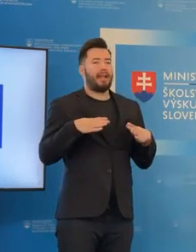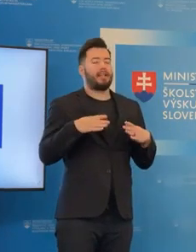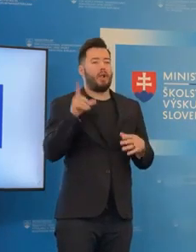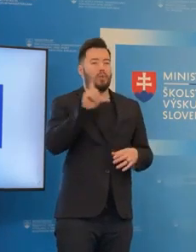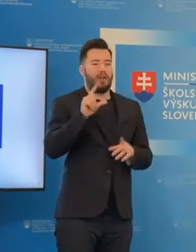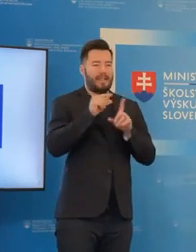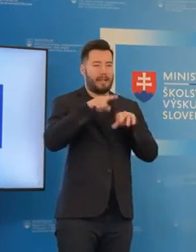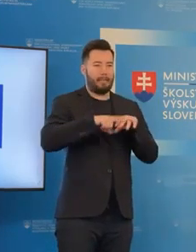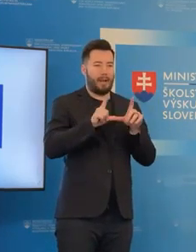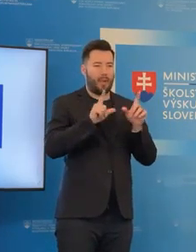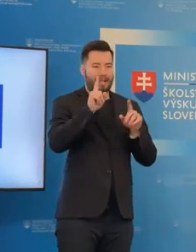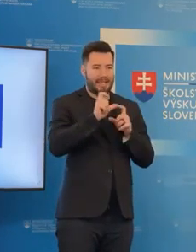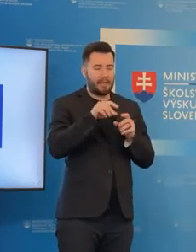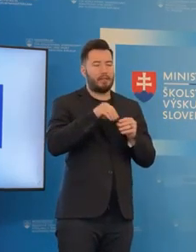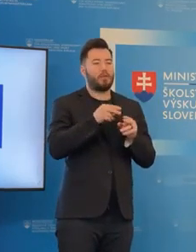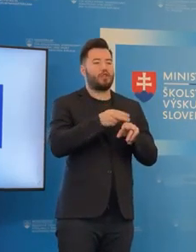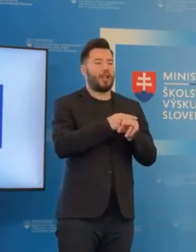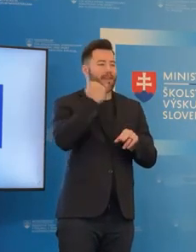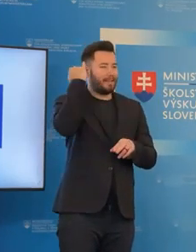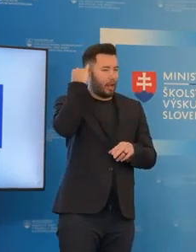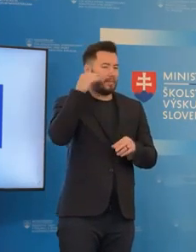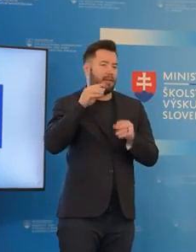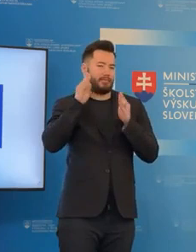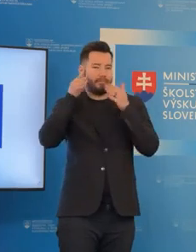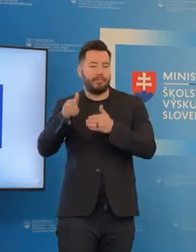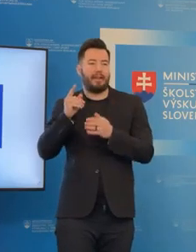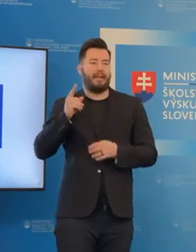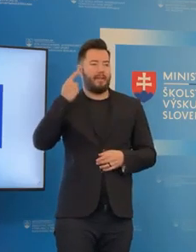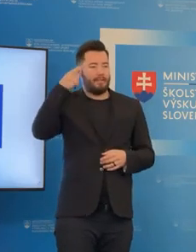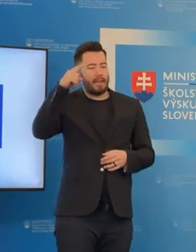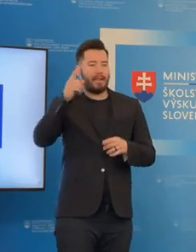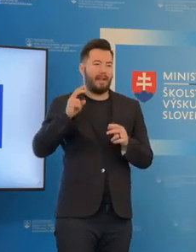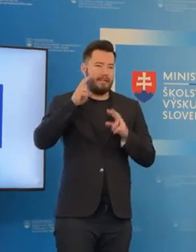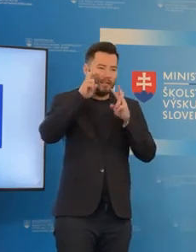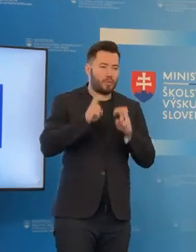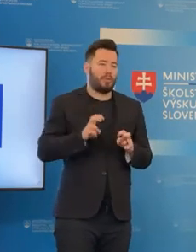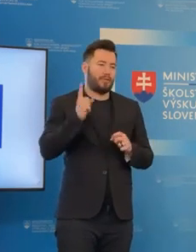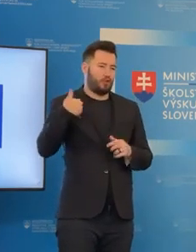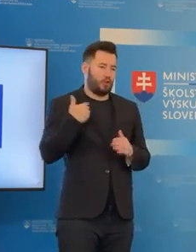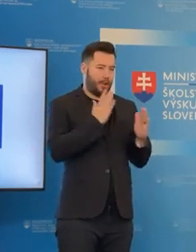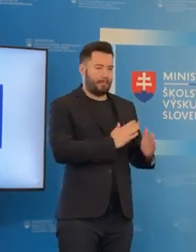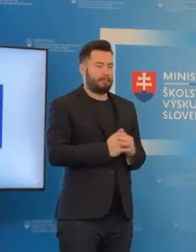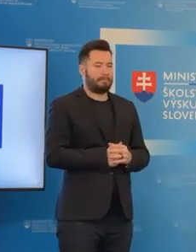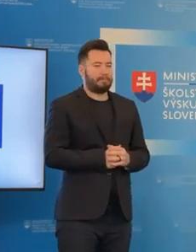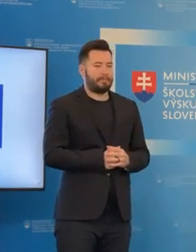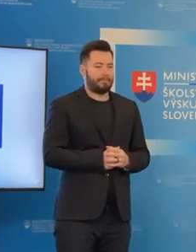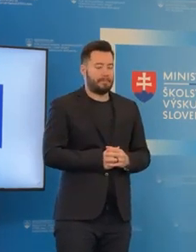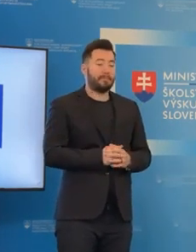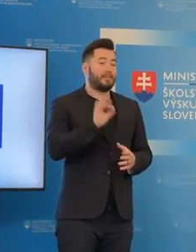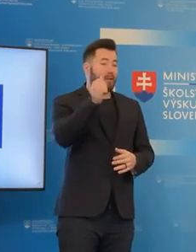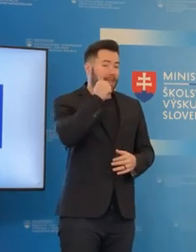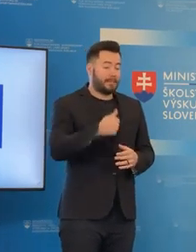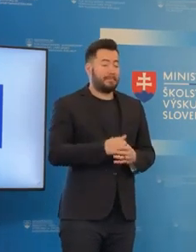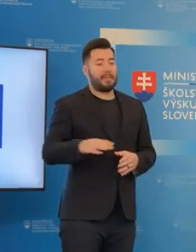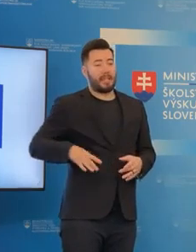Ľudovita Paulisa štátneho tajomníka pre vedu, výskum a vysoké školstvo. Nech sa páči, pán minister. Dobrý, dámy a páni, vítajte na tejto